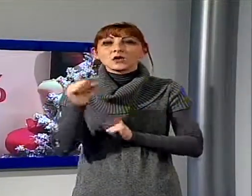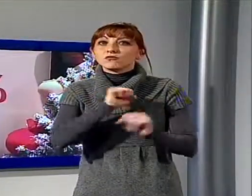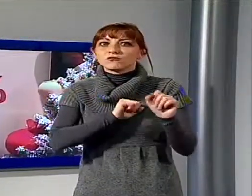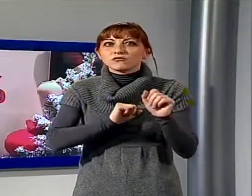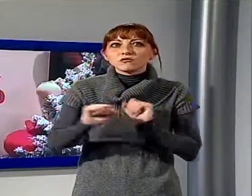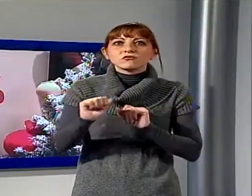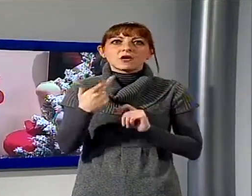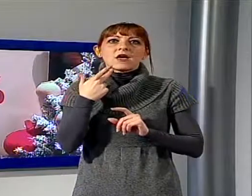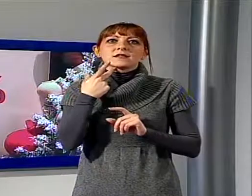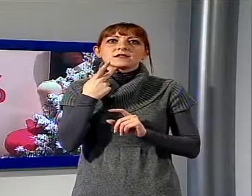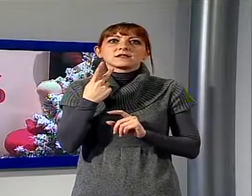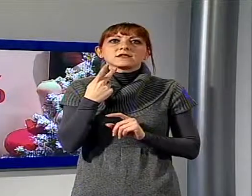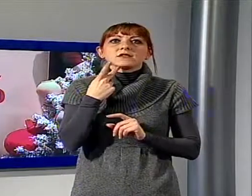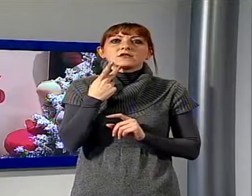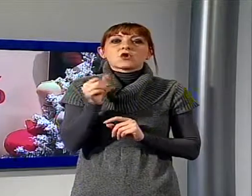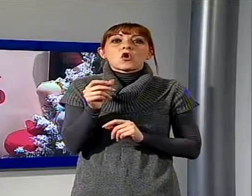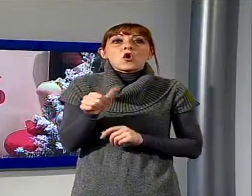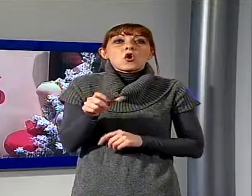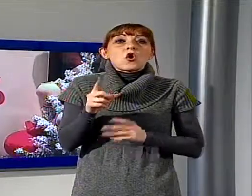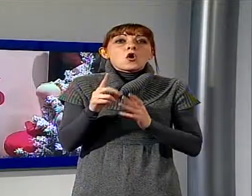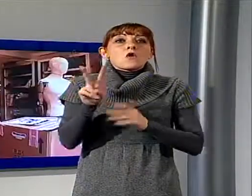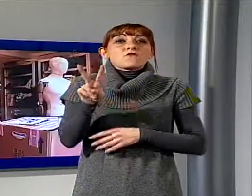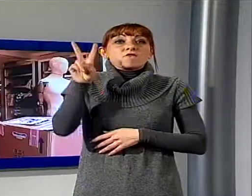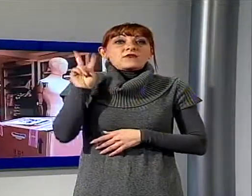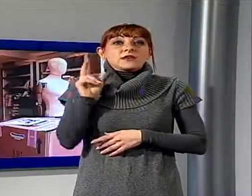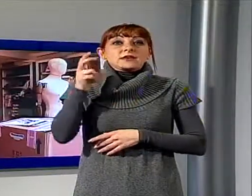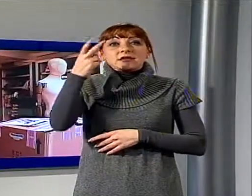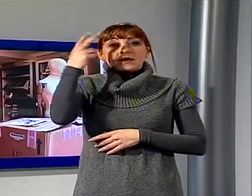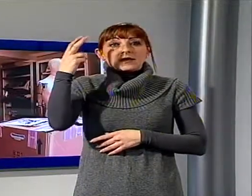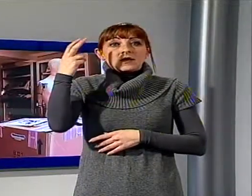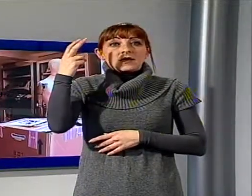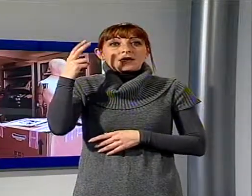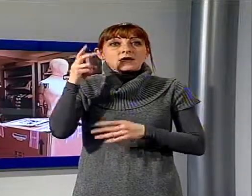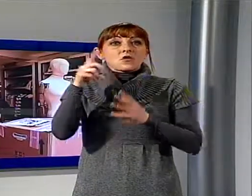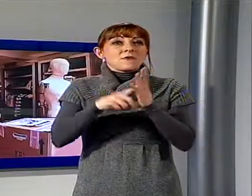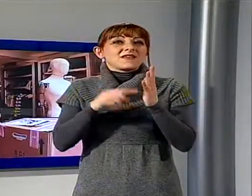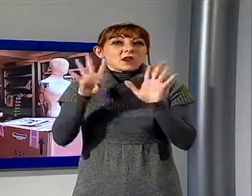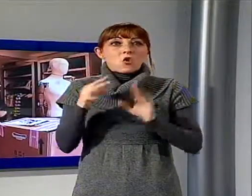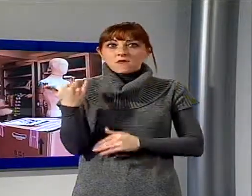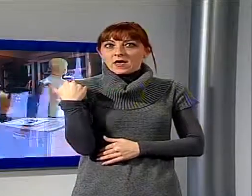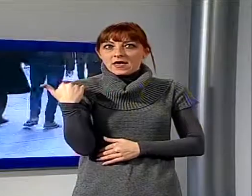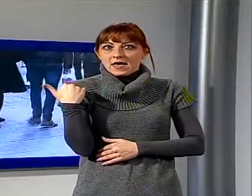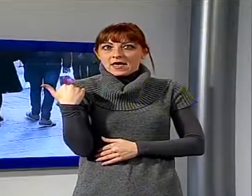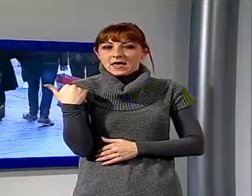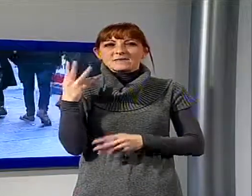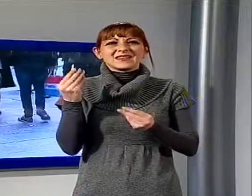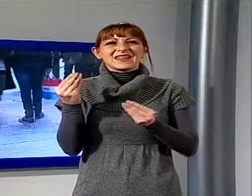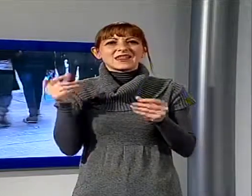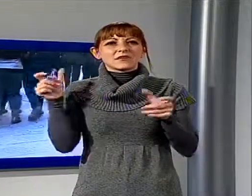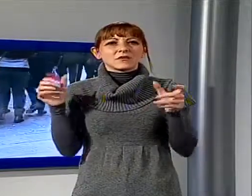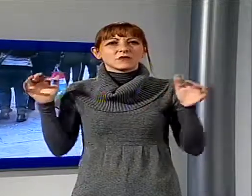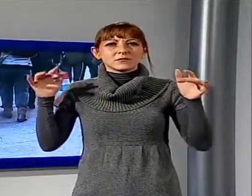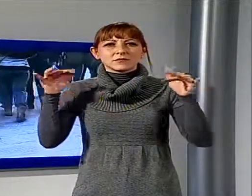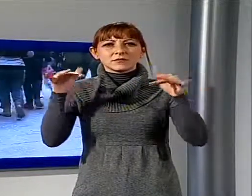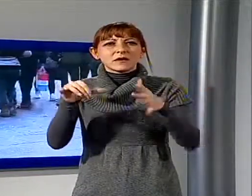Friday dello scorso novembre, articolato su una sola giornata, che ha richiamato in città molta gente, dimostrando l'apprezzamento